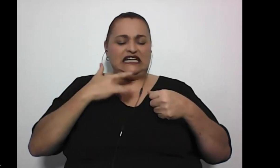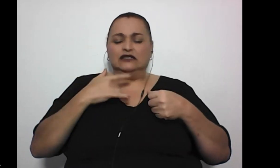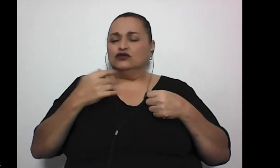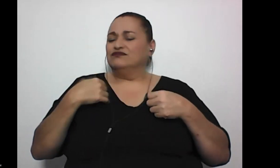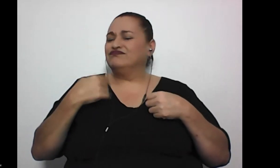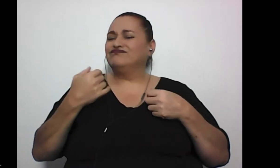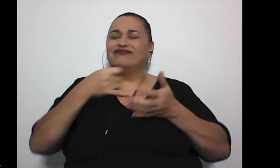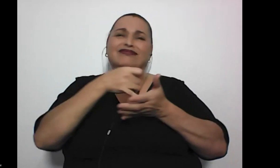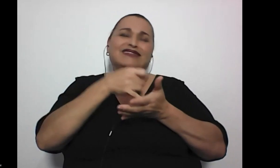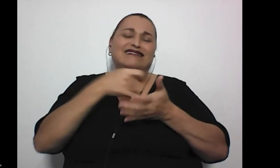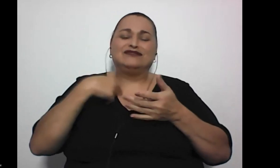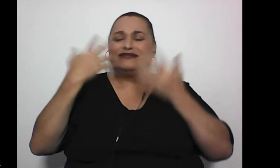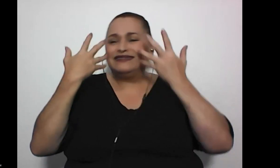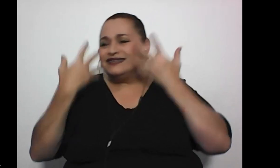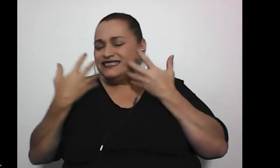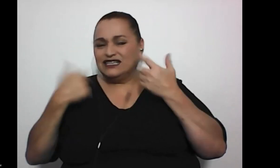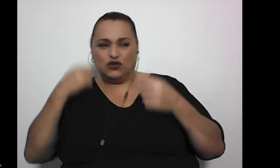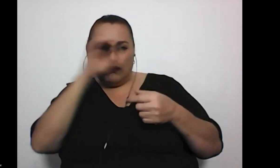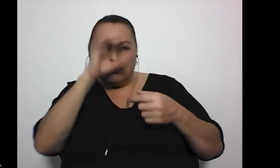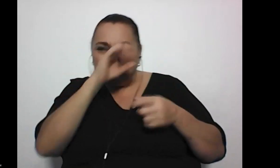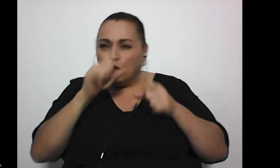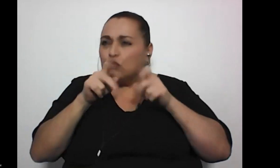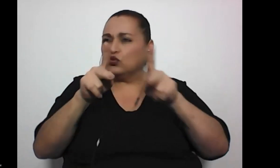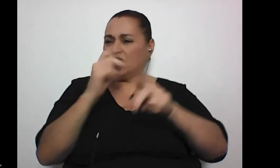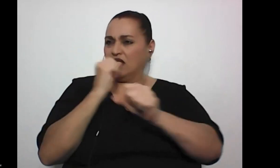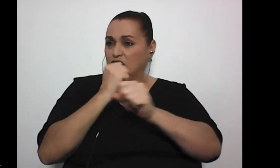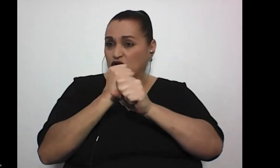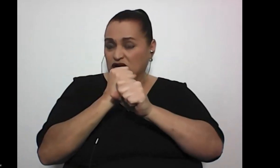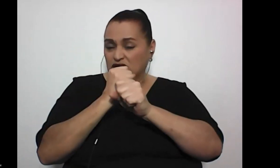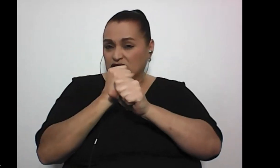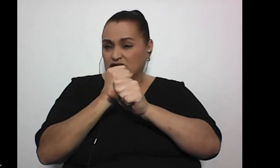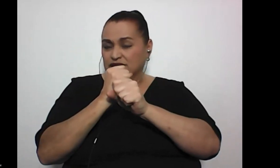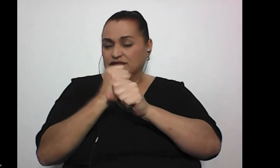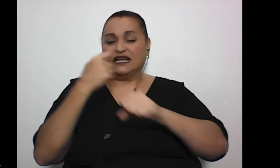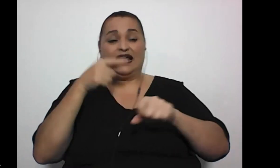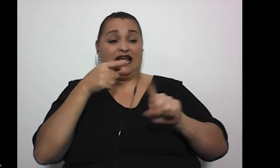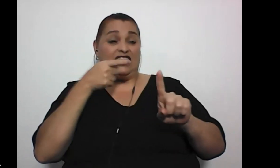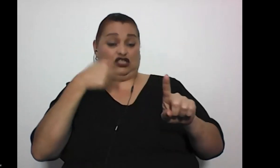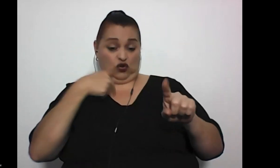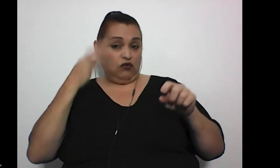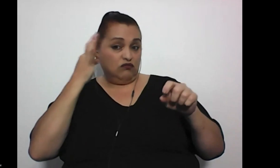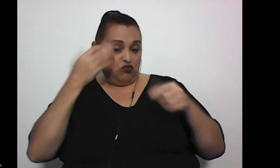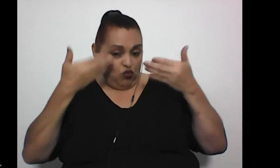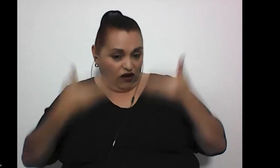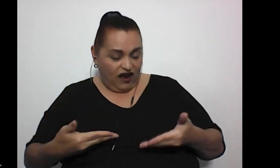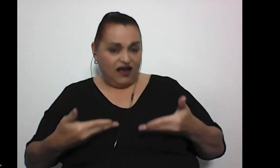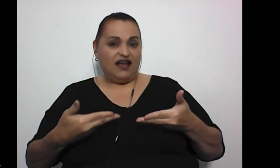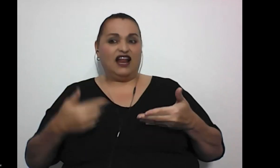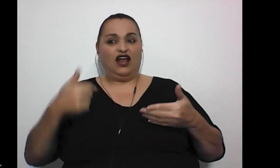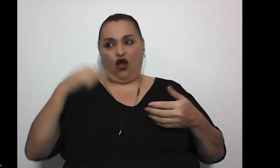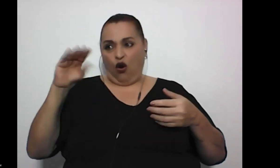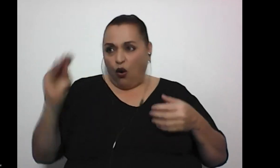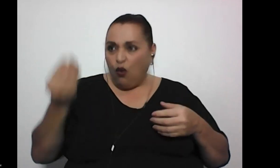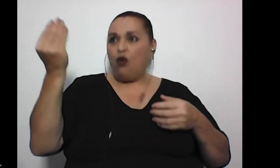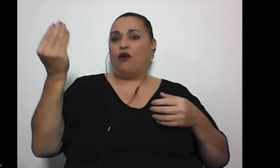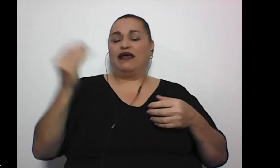digamos, al ver, por ejemplo, que al buscar oportunidades laborales hoy por hoy, tanto por el hecho de ser mujer como también por ser joven,